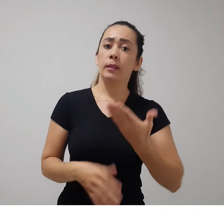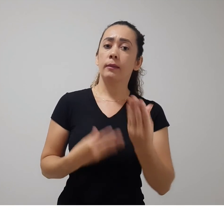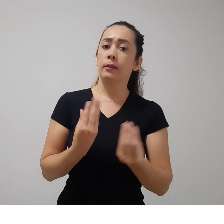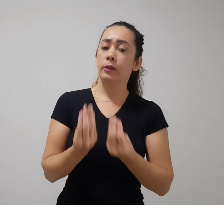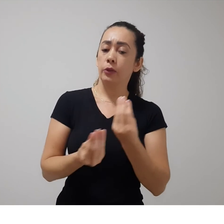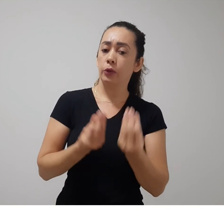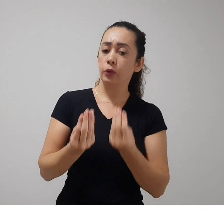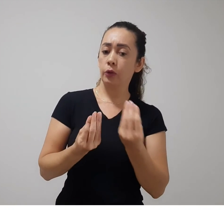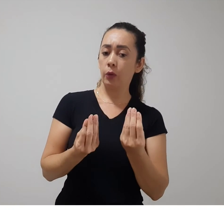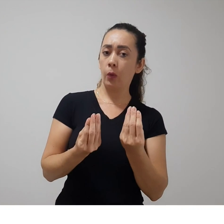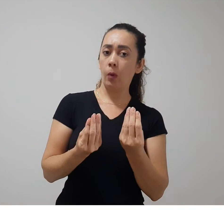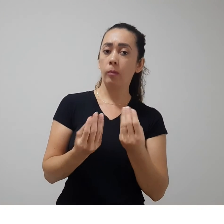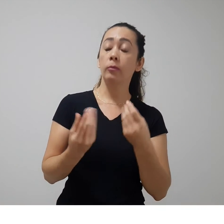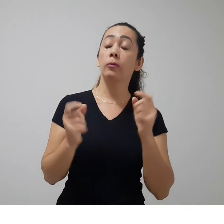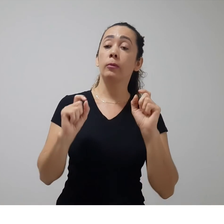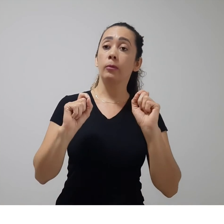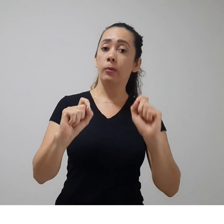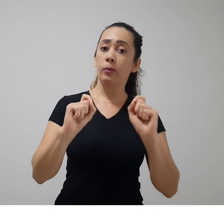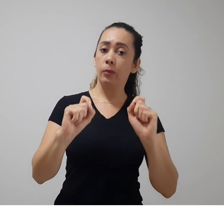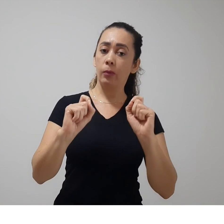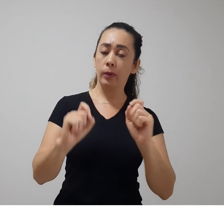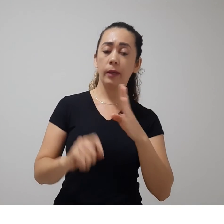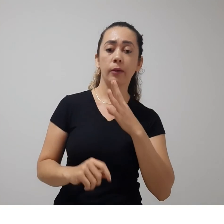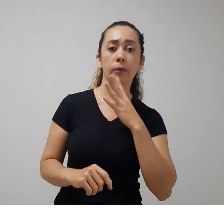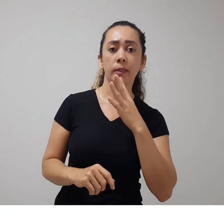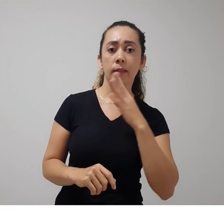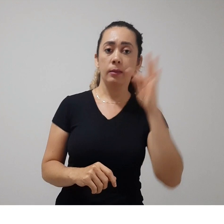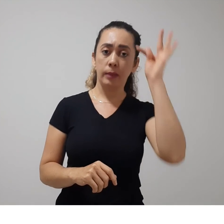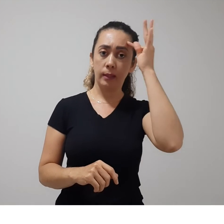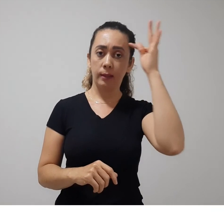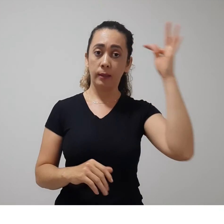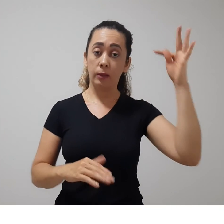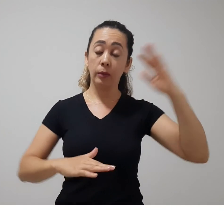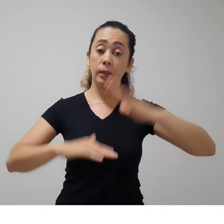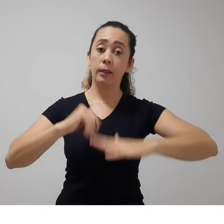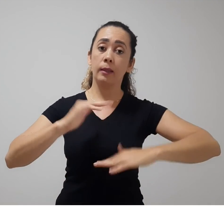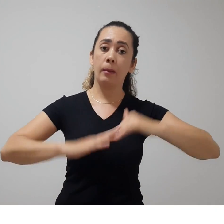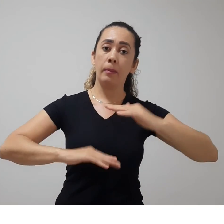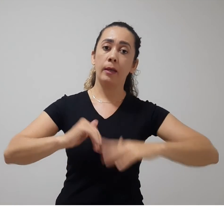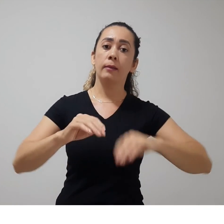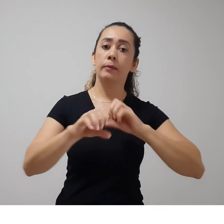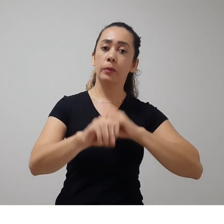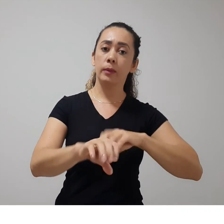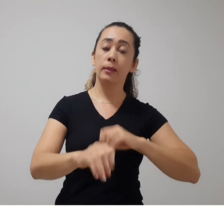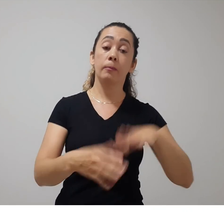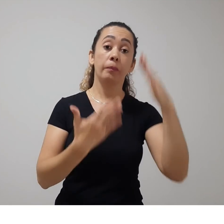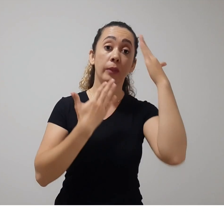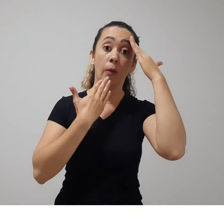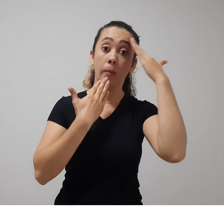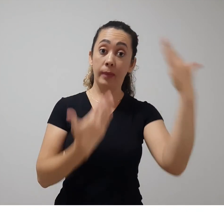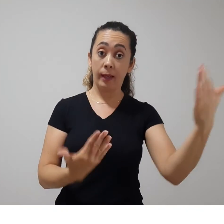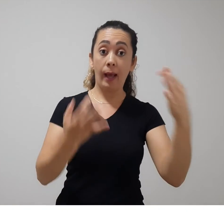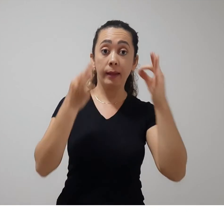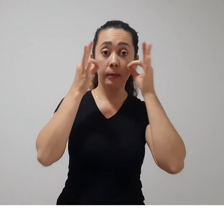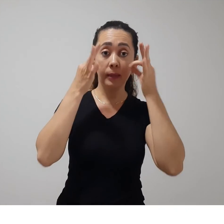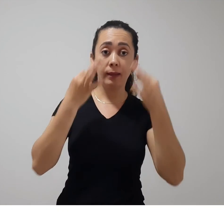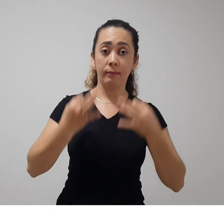reconhecendo essas teorias ao longo de nossas práticas educativas. Muito obrigada pela atenção e até a próxima aula!